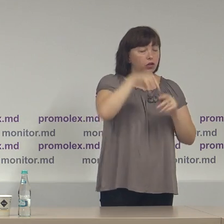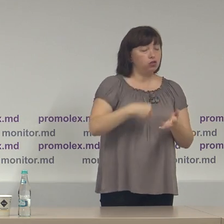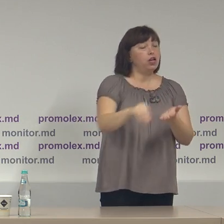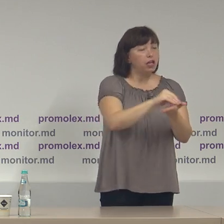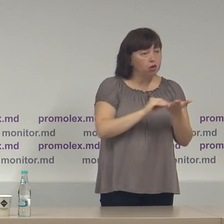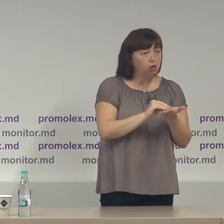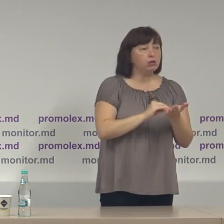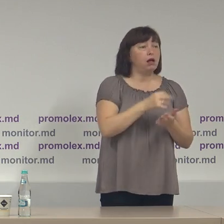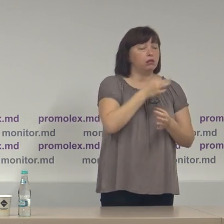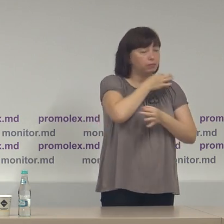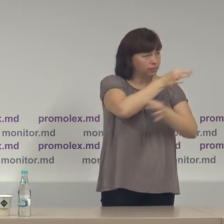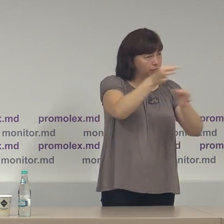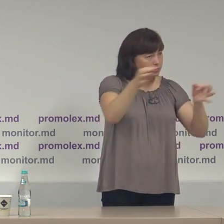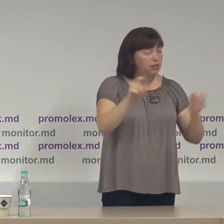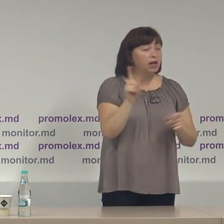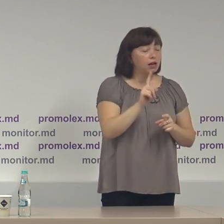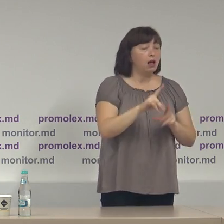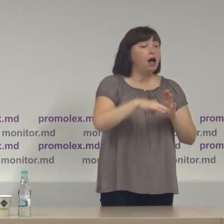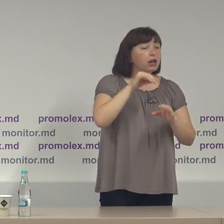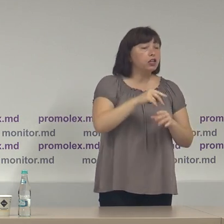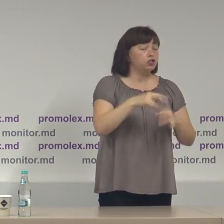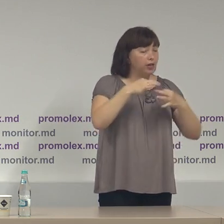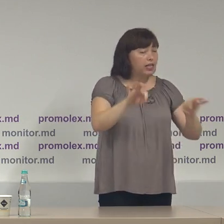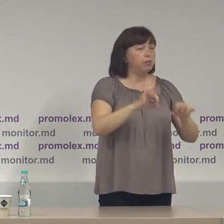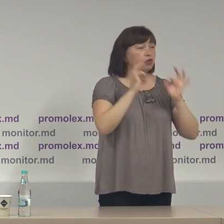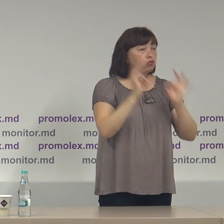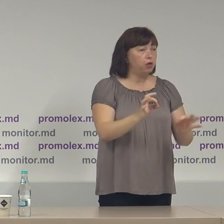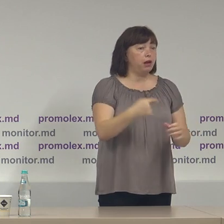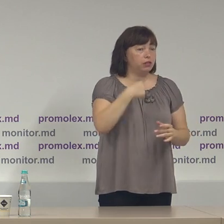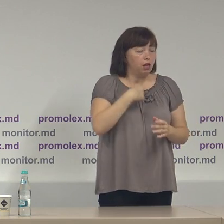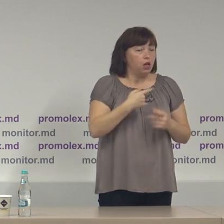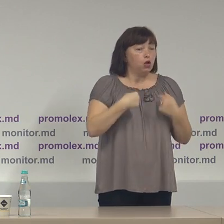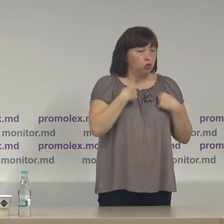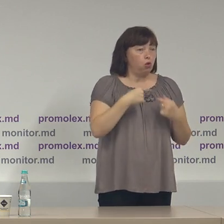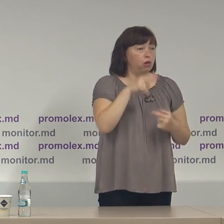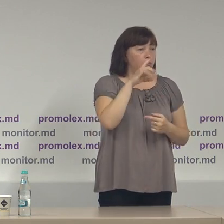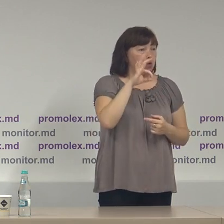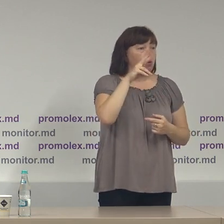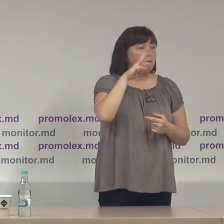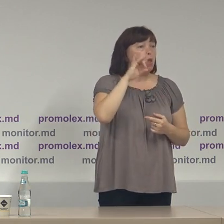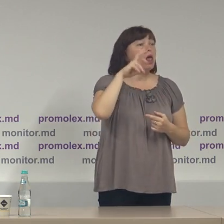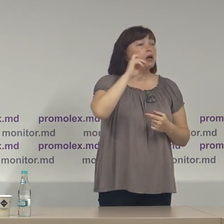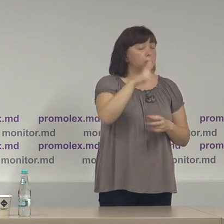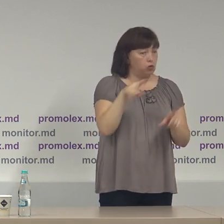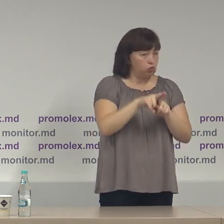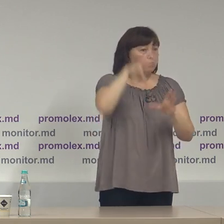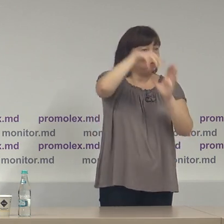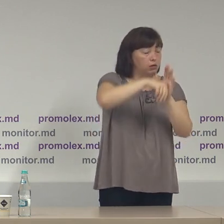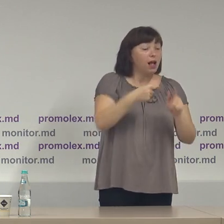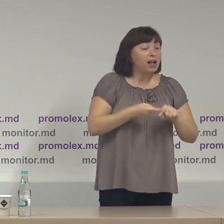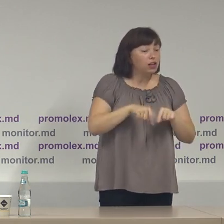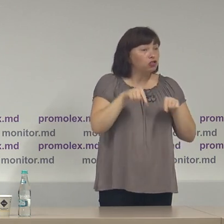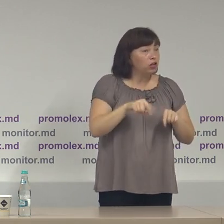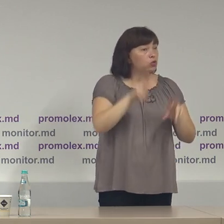dată reiterăm mesajul Coaliției pentru alegeri libere și corecte din care face parte și Asociația Promolex că pe acest